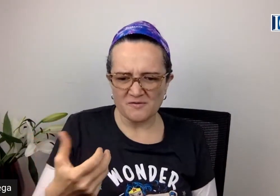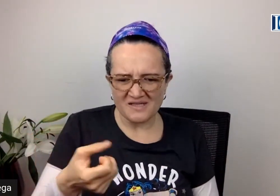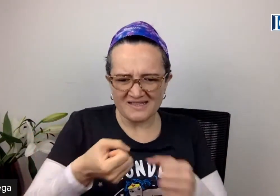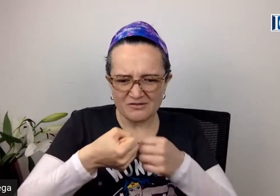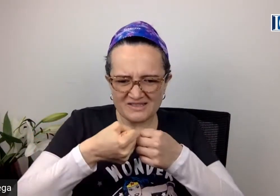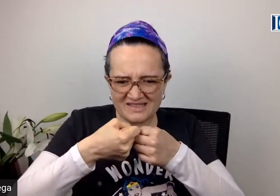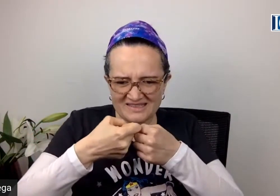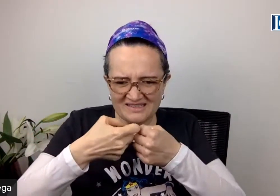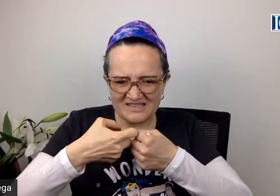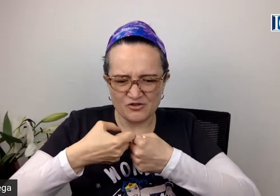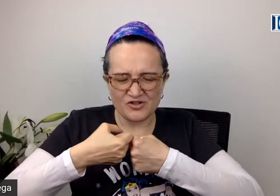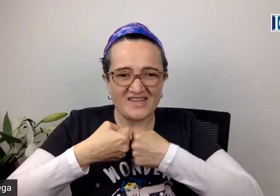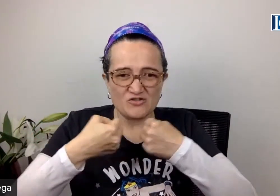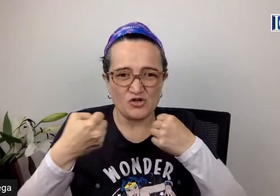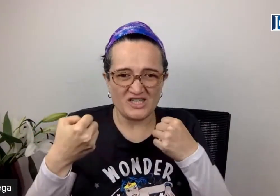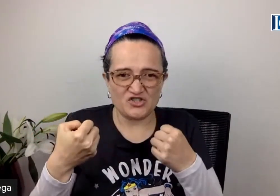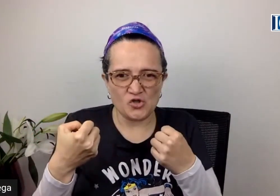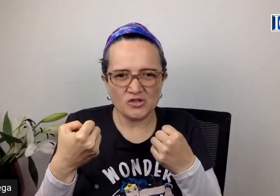vivir con esa sensación de desconexión